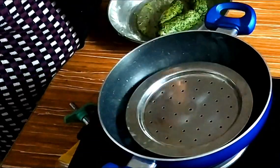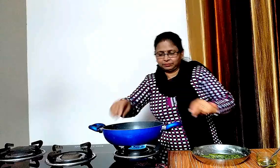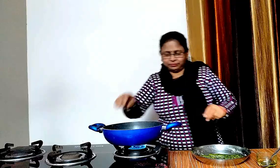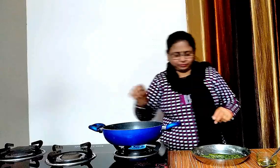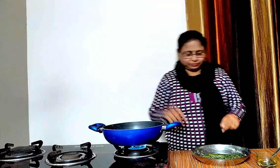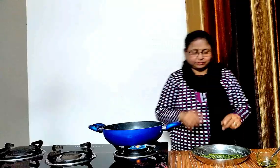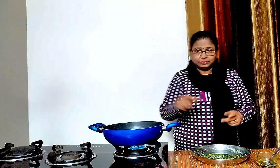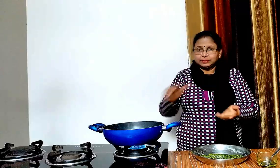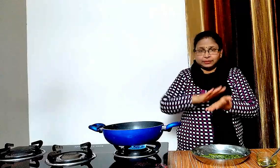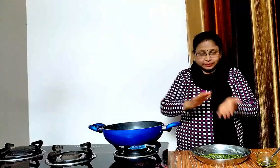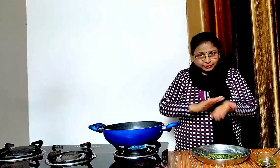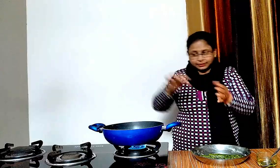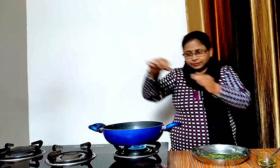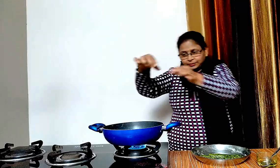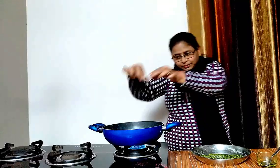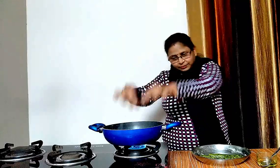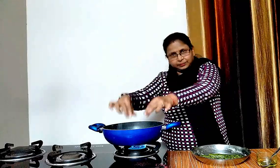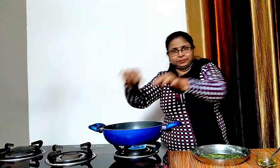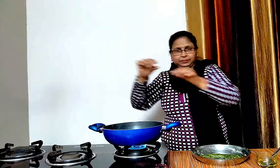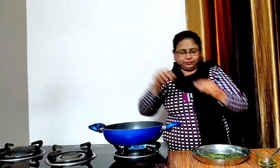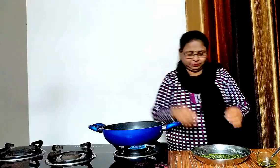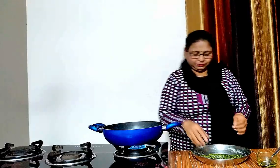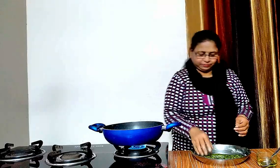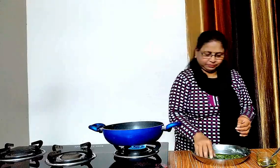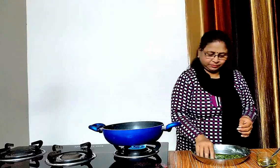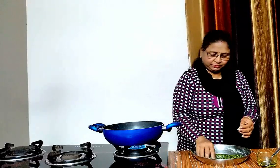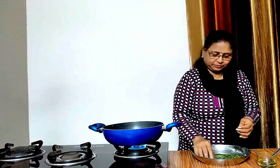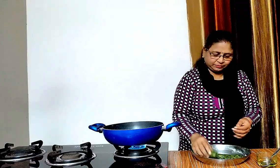अब जो हमने रोल बनाए थे उनको इस प्रेट के उपर रख देंगे